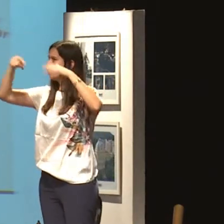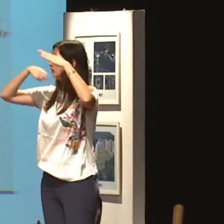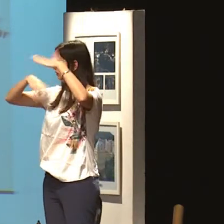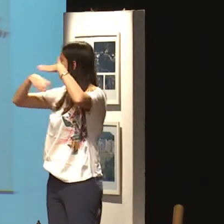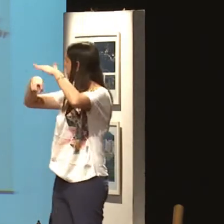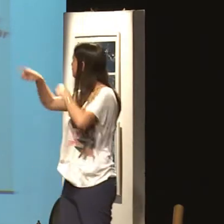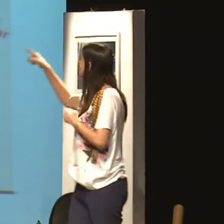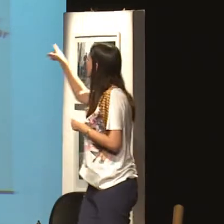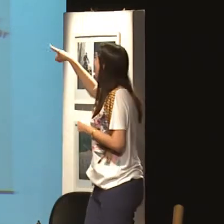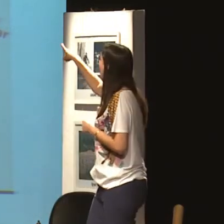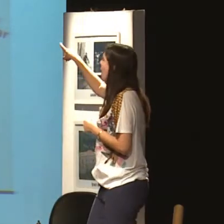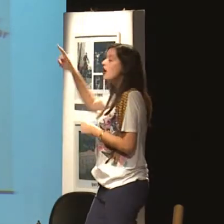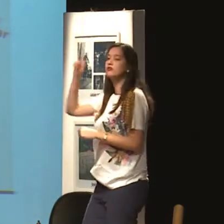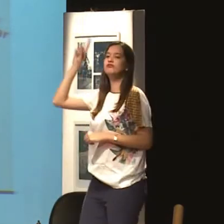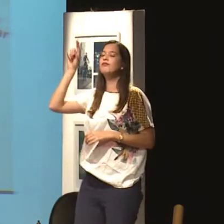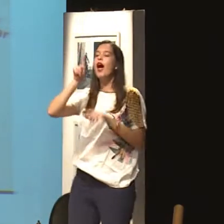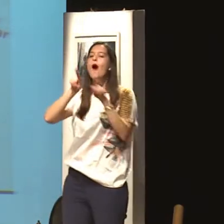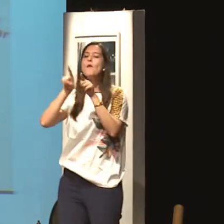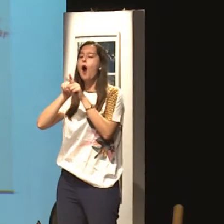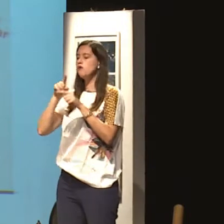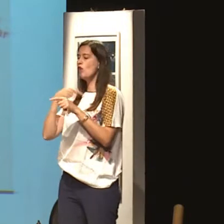Depois eu vou explicar um pouco mais sobre a manipulação.